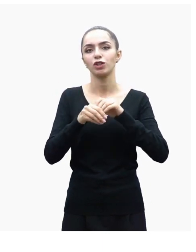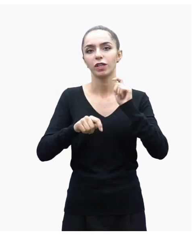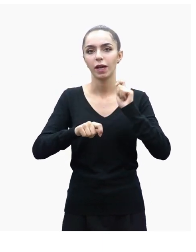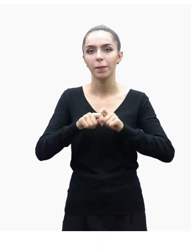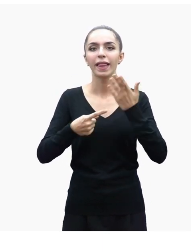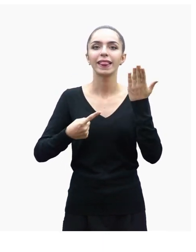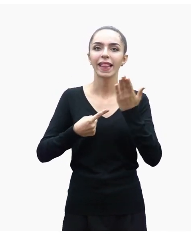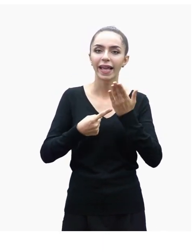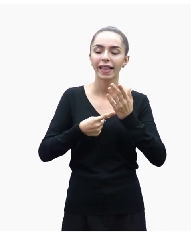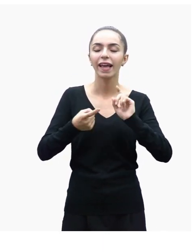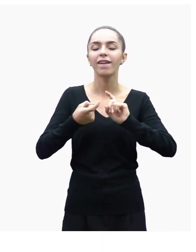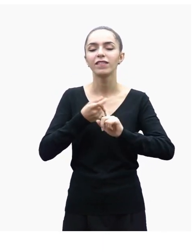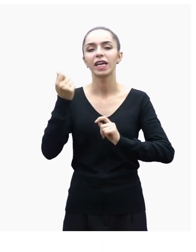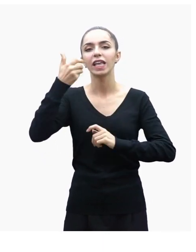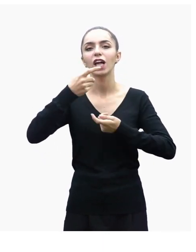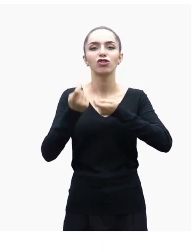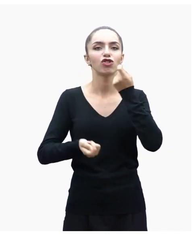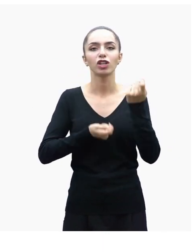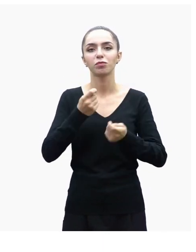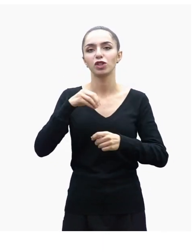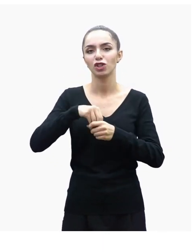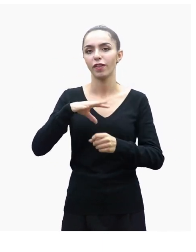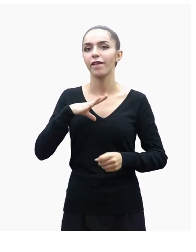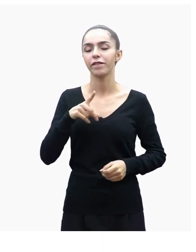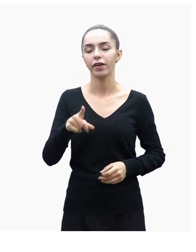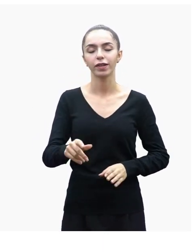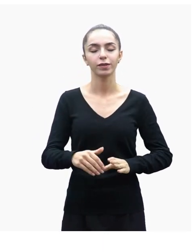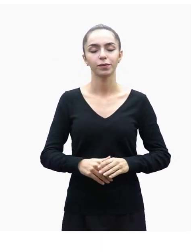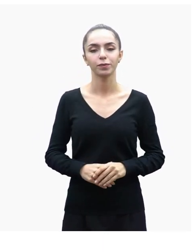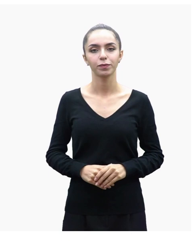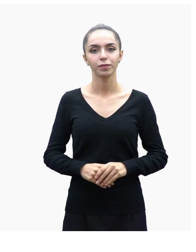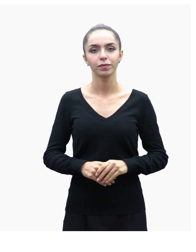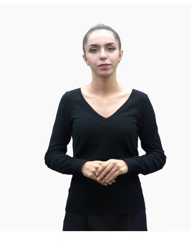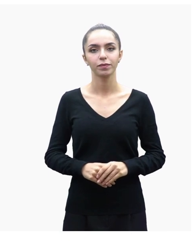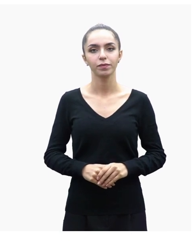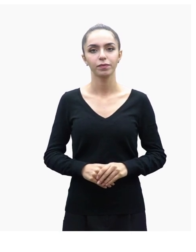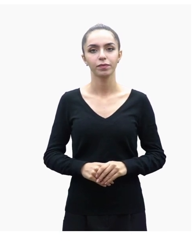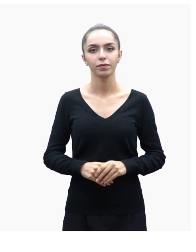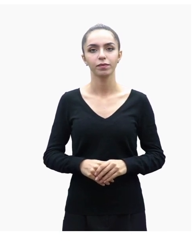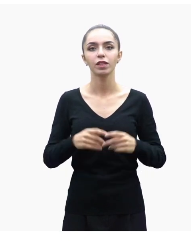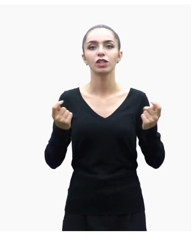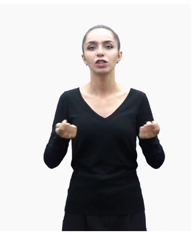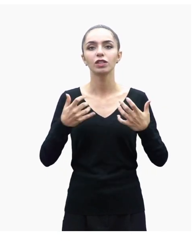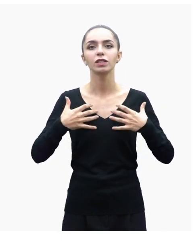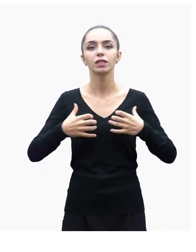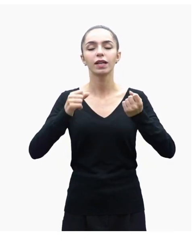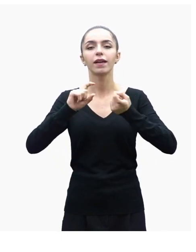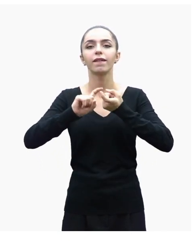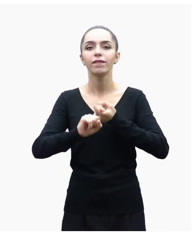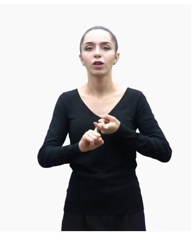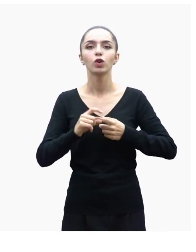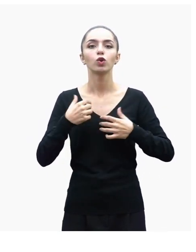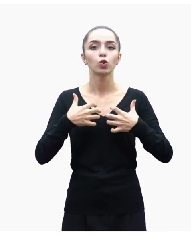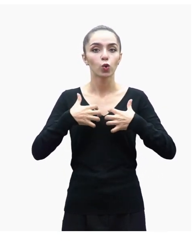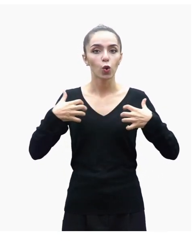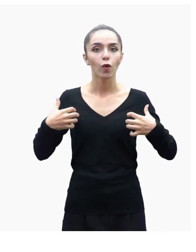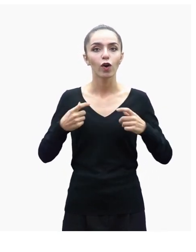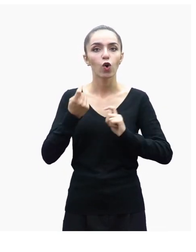ve idari çalışmalar içermektedir. İş sağlığı ve güvenliği uygulamaları sadece maden,